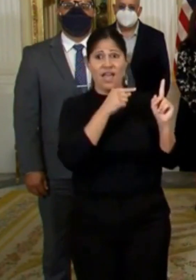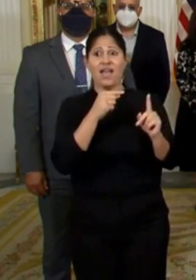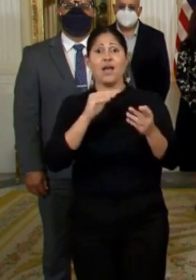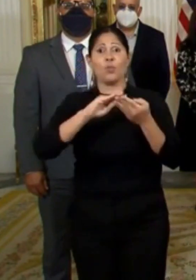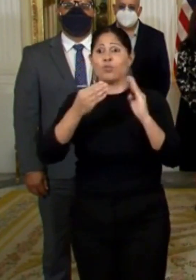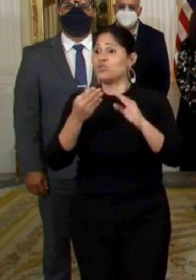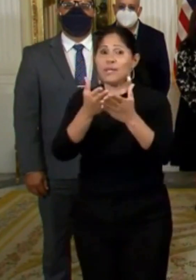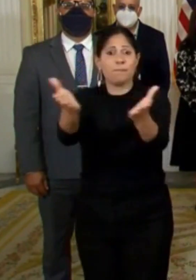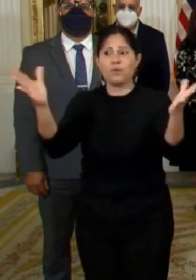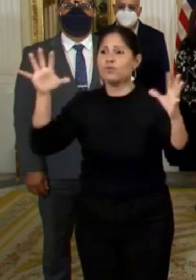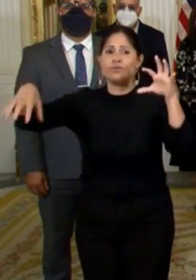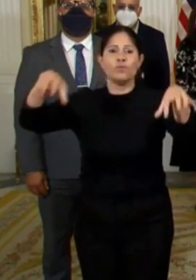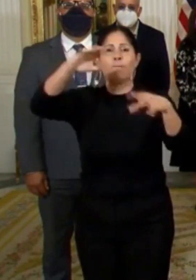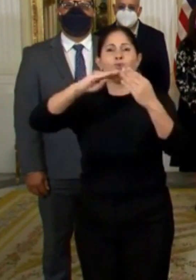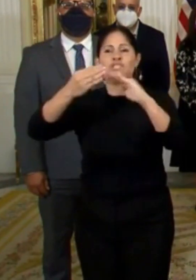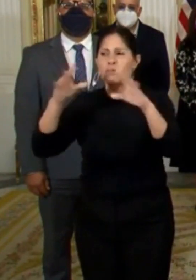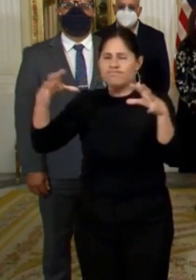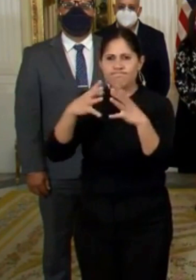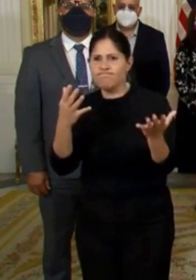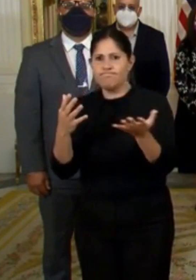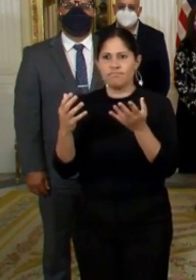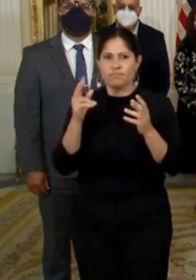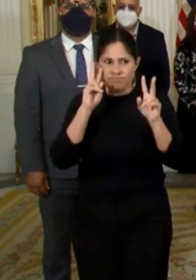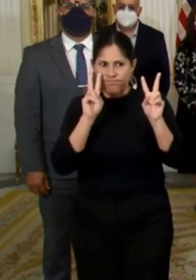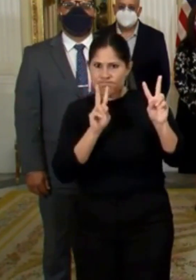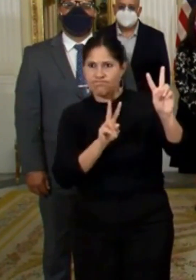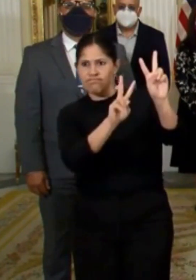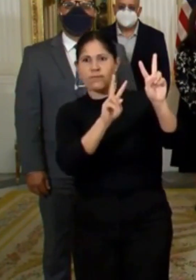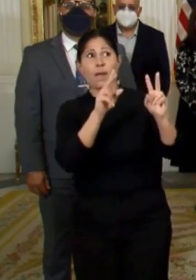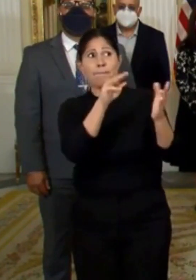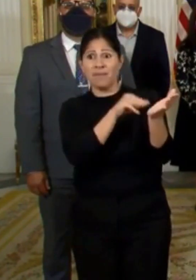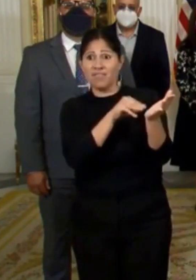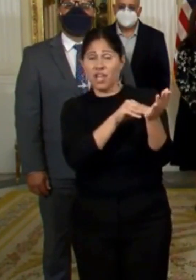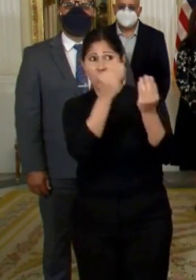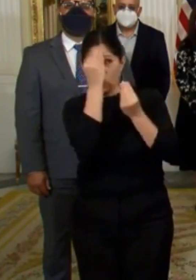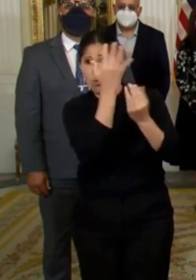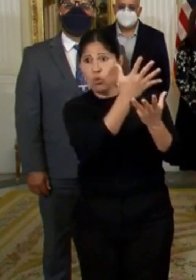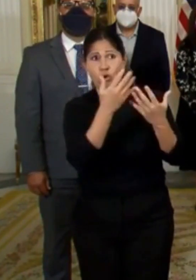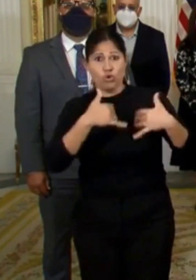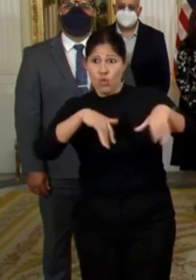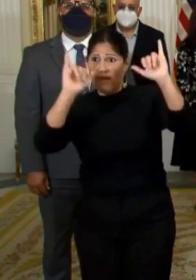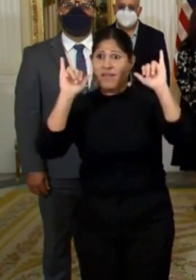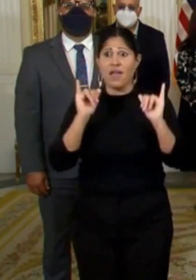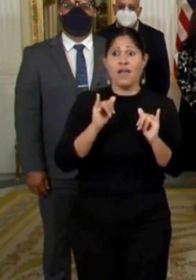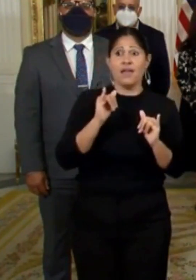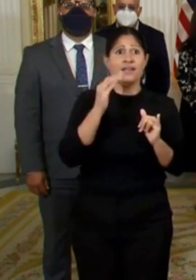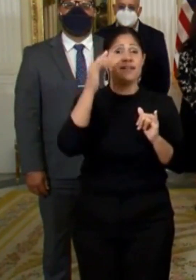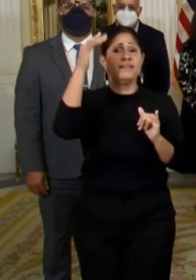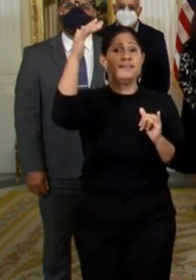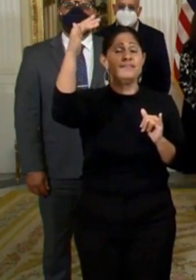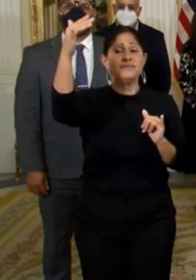Las proyecciones médicas y científicas nos señalan que todavía en un futuro inmediato es poco probable